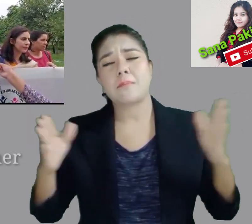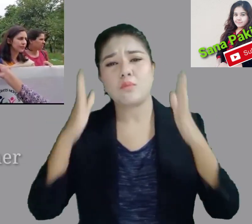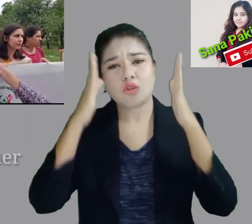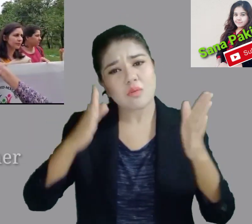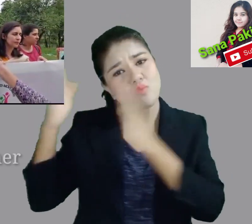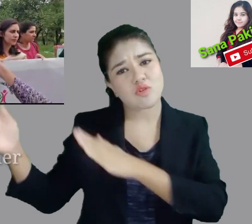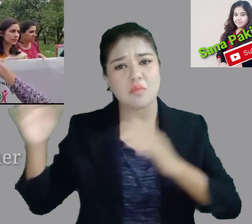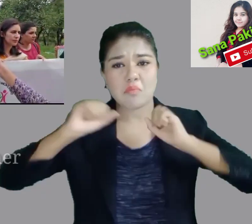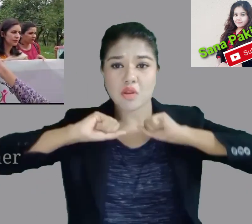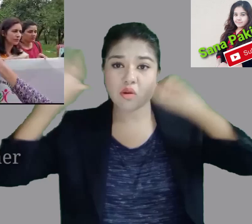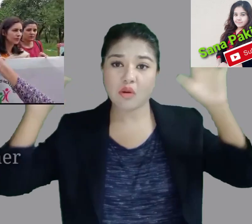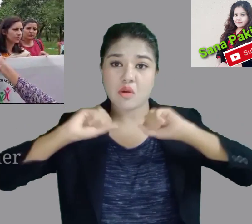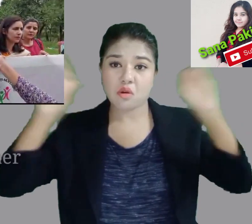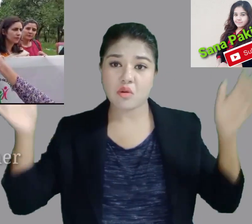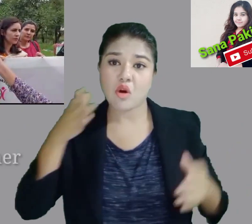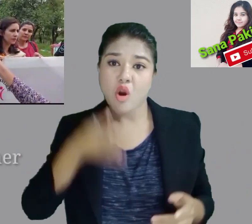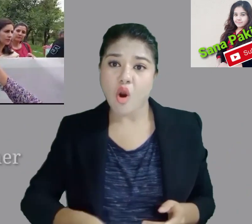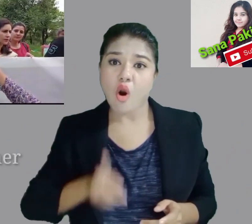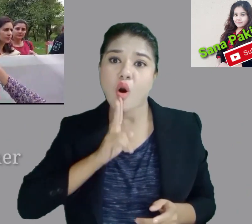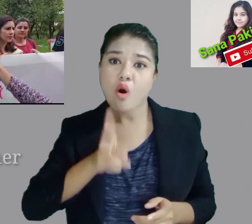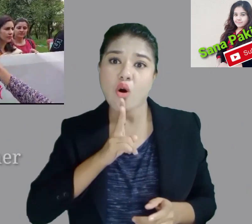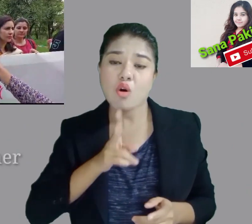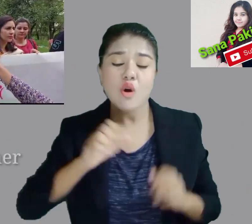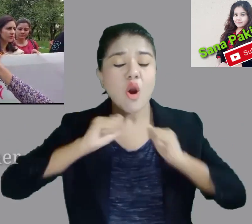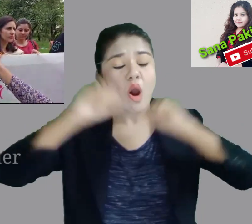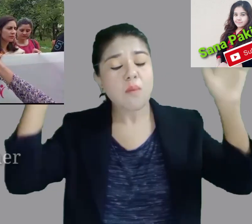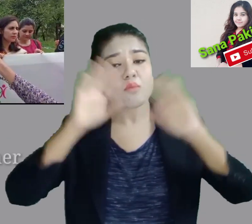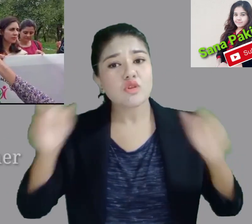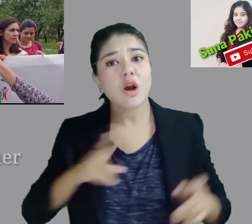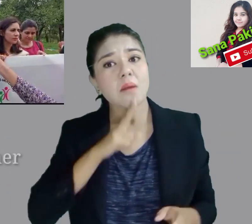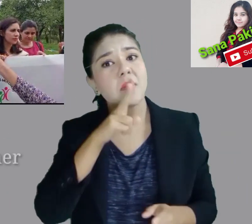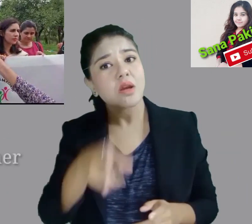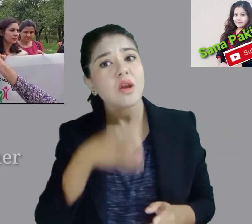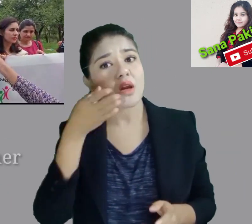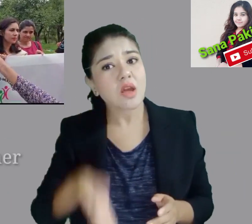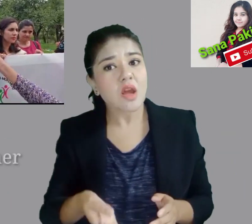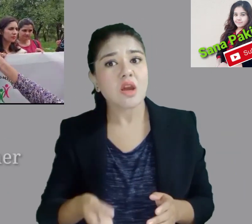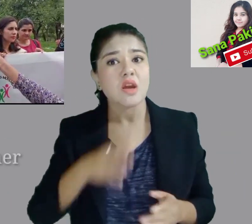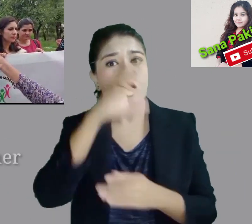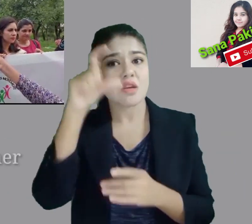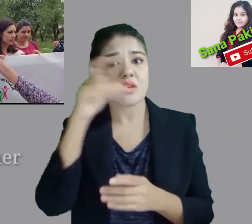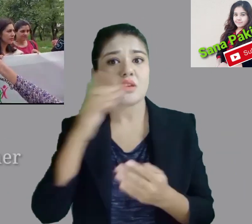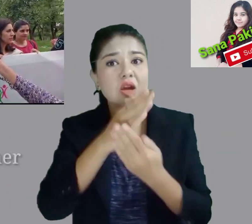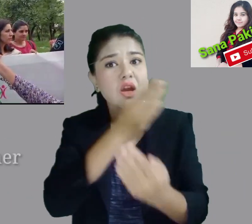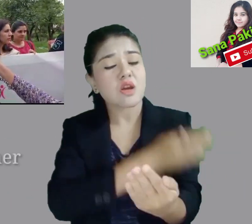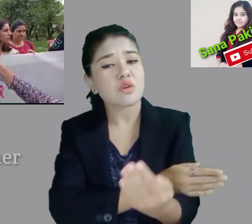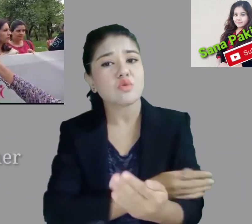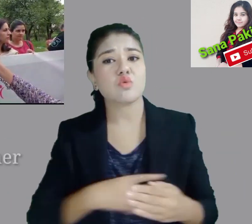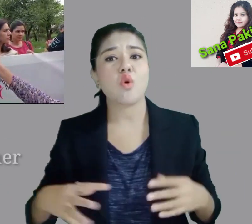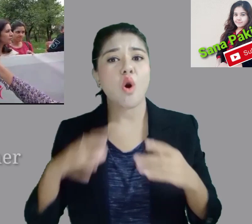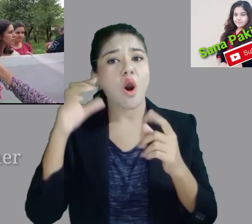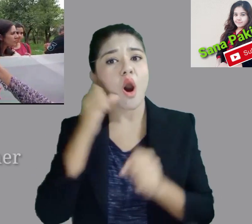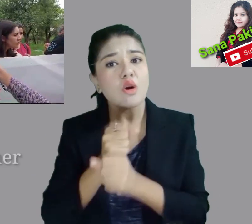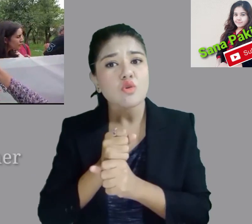اسلام علیکم جی میں رشتینی میرا نام ہے اور چائل ریٹس مویمنٹ میں نیشنل کوڈینیٹر ہوں آج ہمارے ساتھ ساری سیوہ سایٹی اورنیزیشن